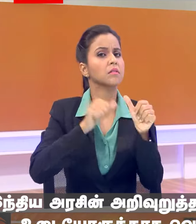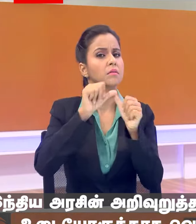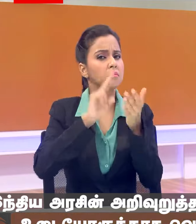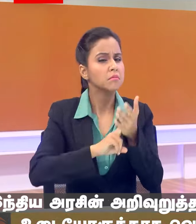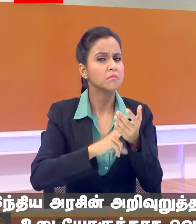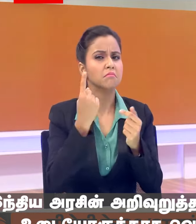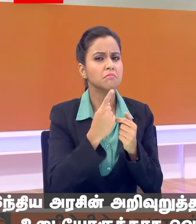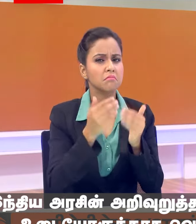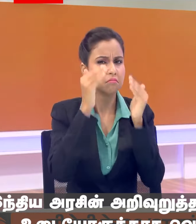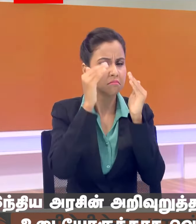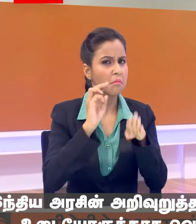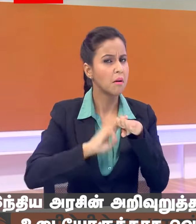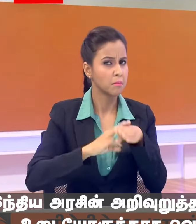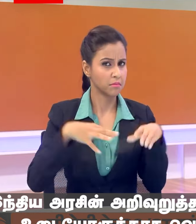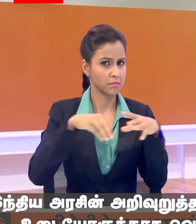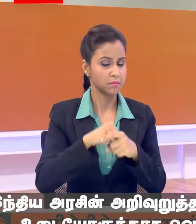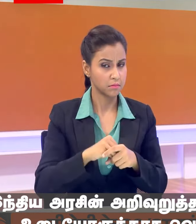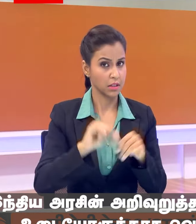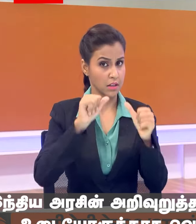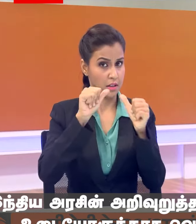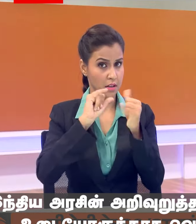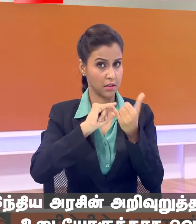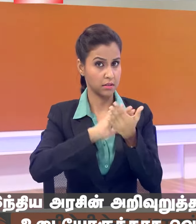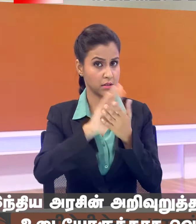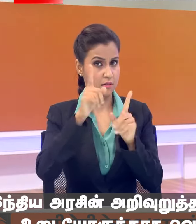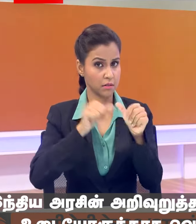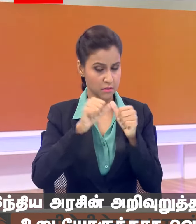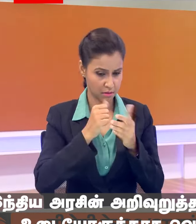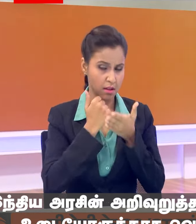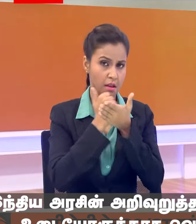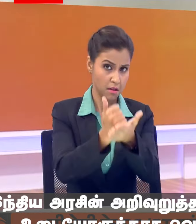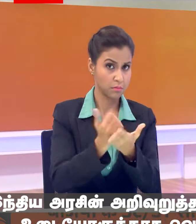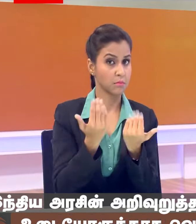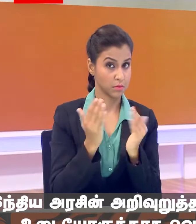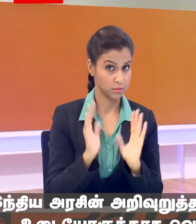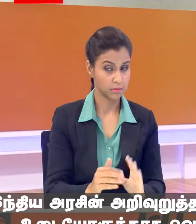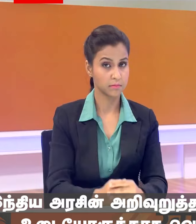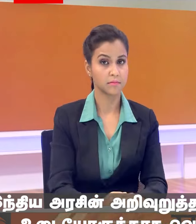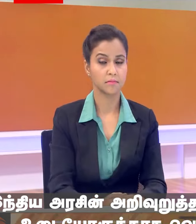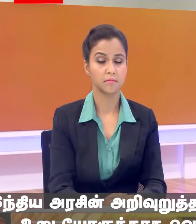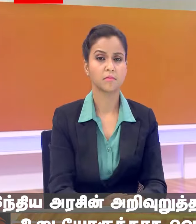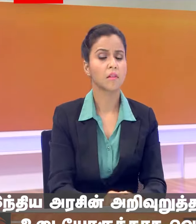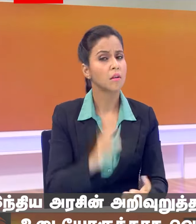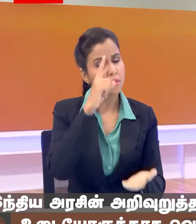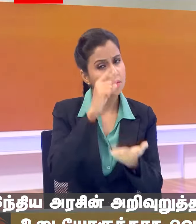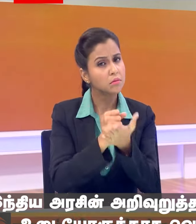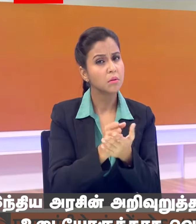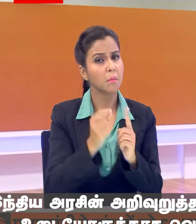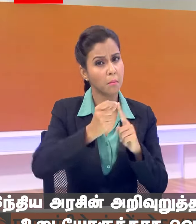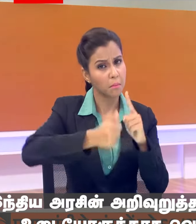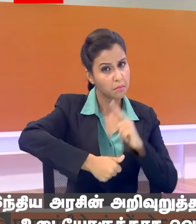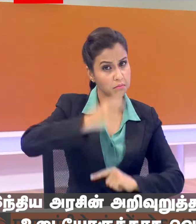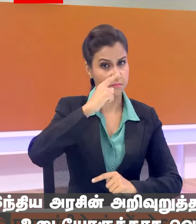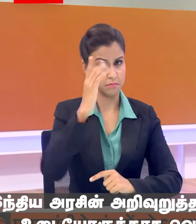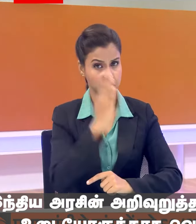प्रधान अंतर के अंदर से भी हम टिमोर इसकी मदद कर सकते हैं निशिब तौर पर राष्ट पति का